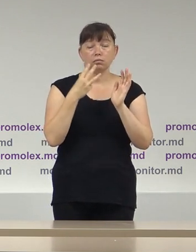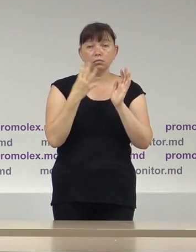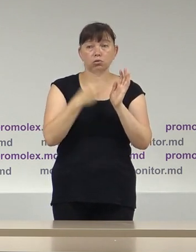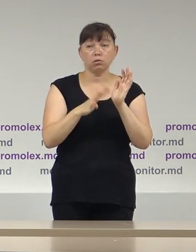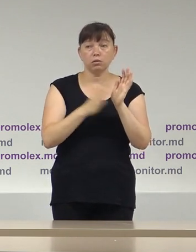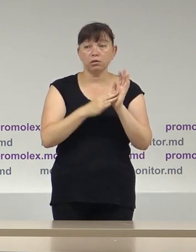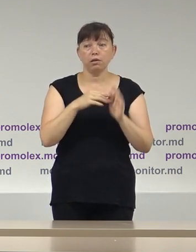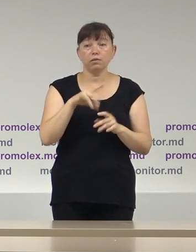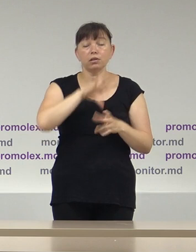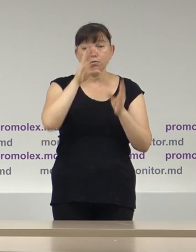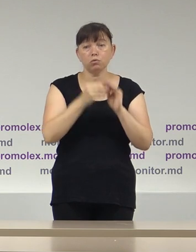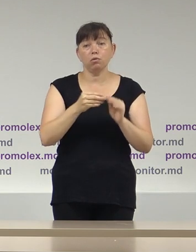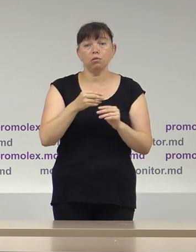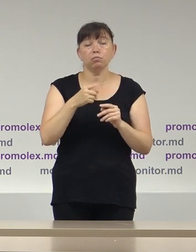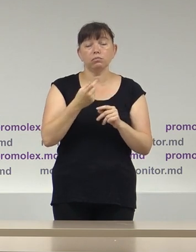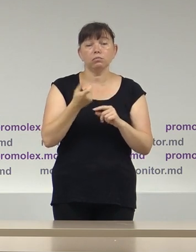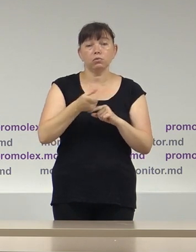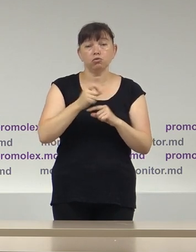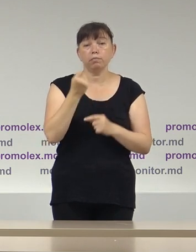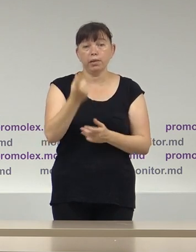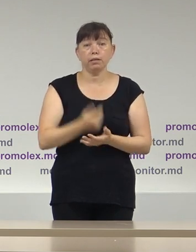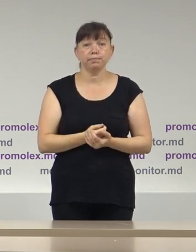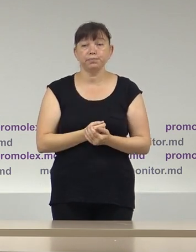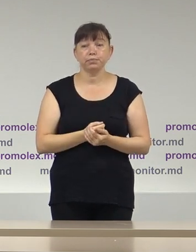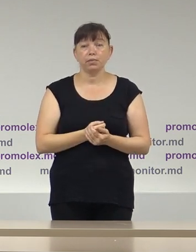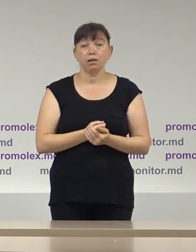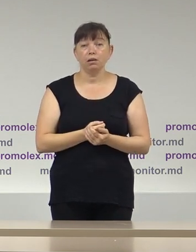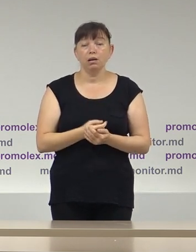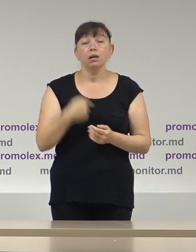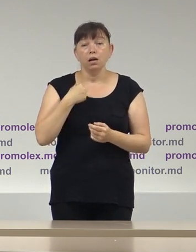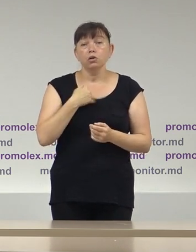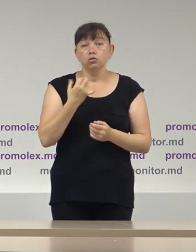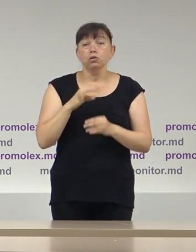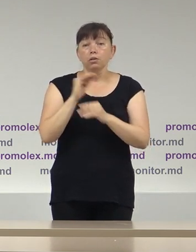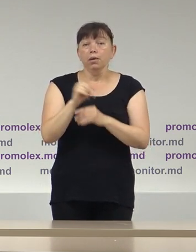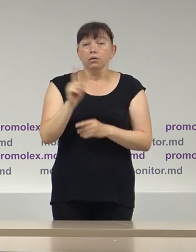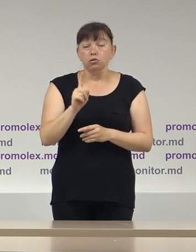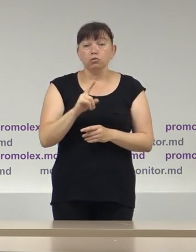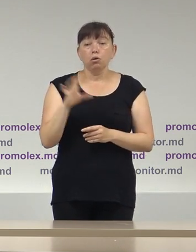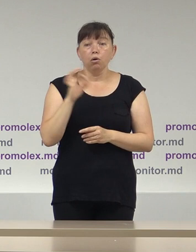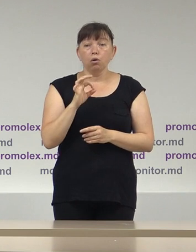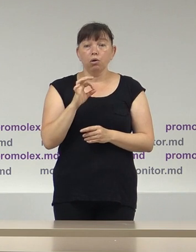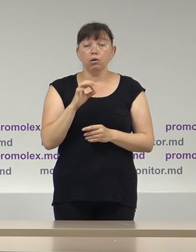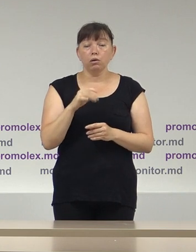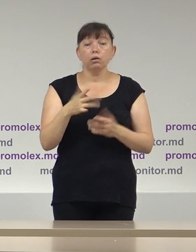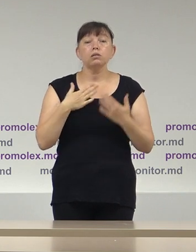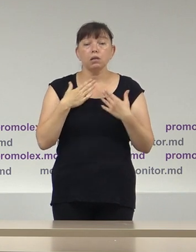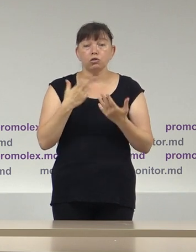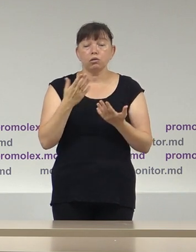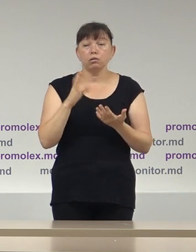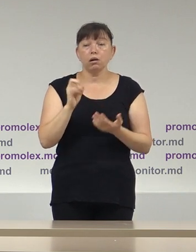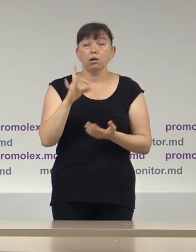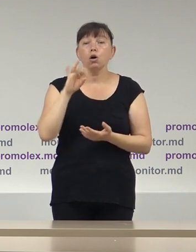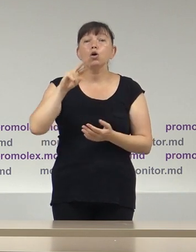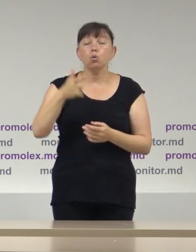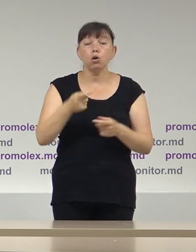40% din totalul de 812 vizitate. Voi menționa de asemenea cu referință la rolul sau implicarea